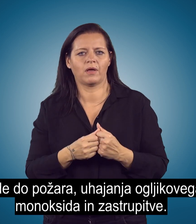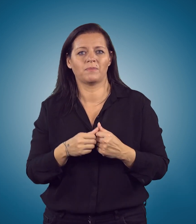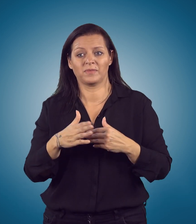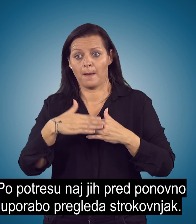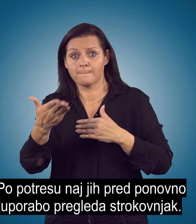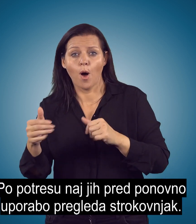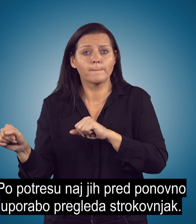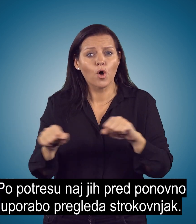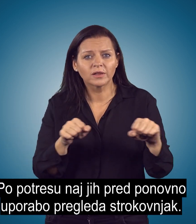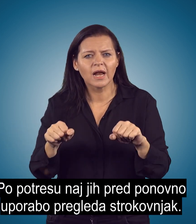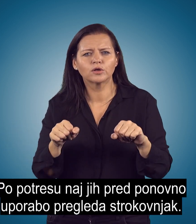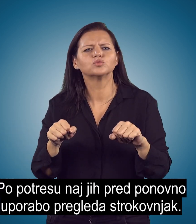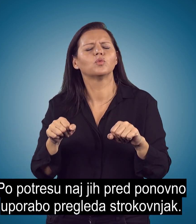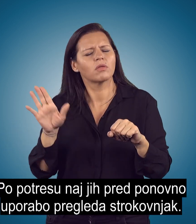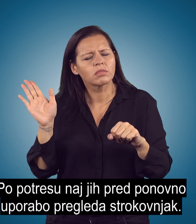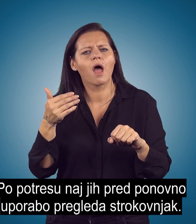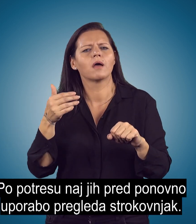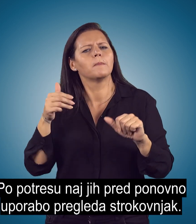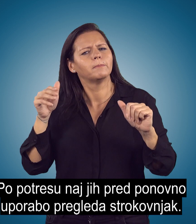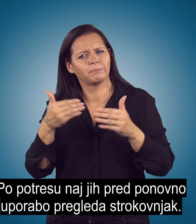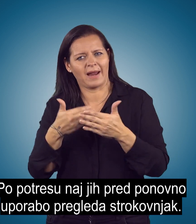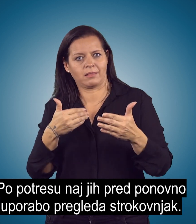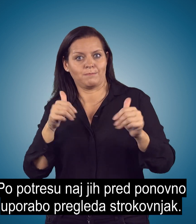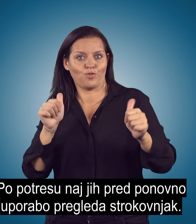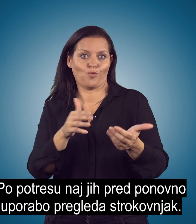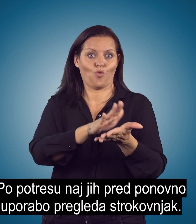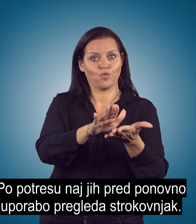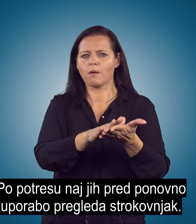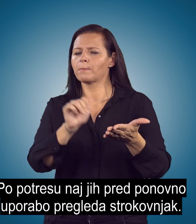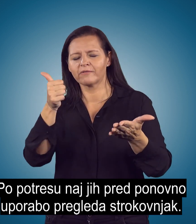Po potresu na jih pred ponovno uporabo pregleda strokovnjak.